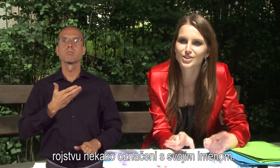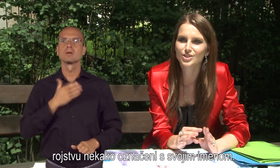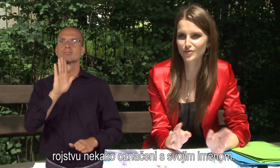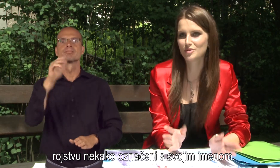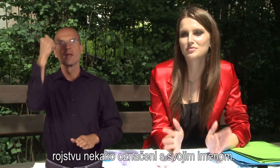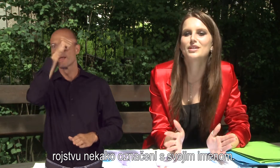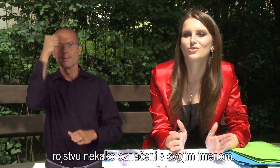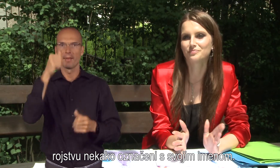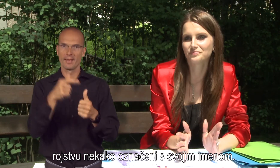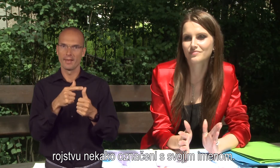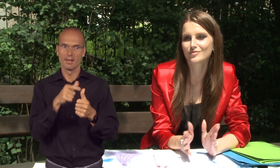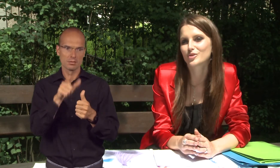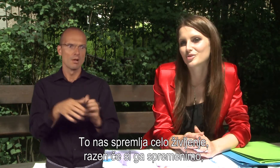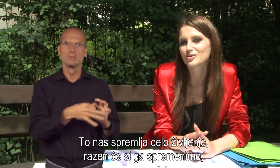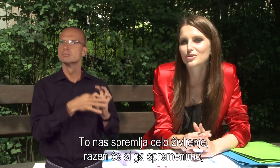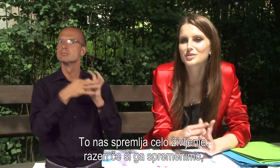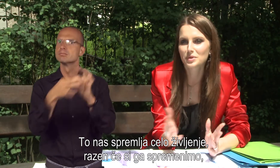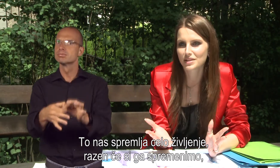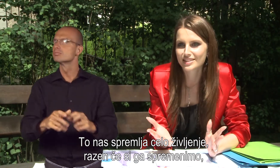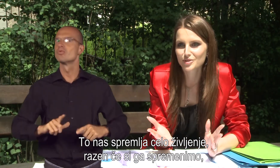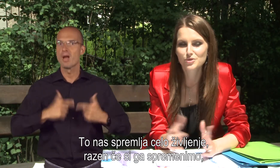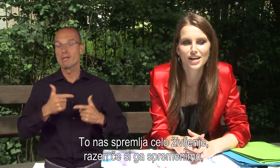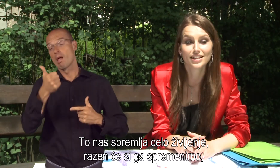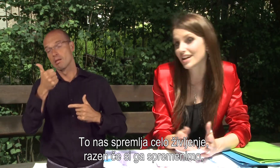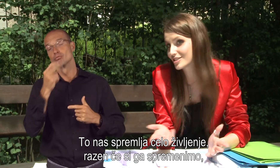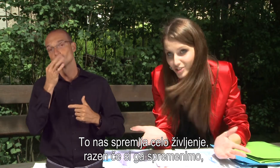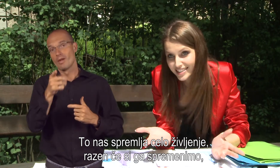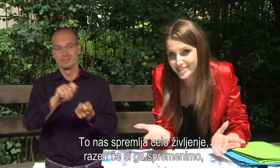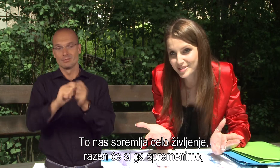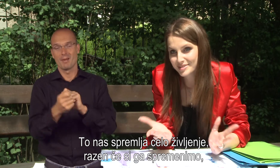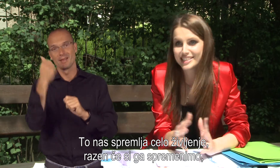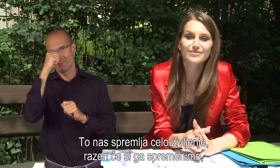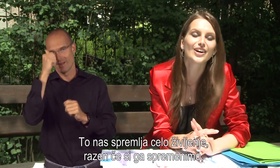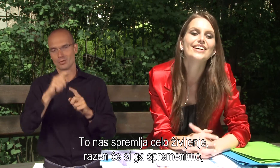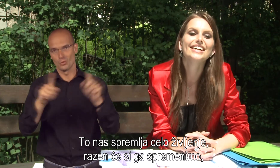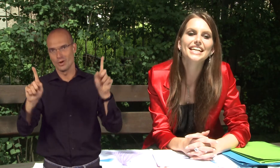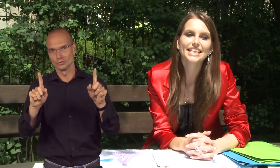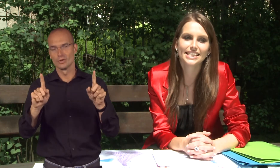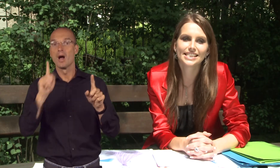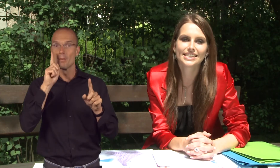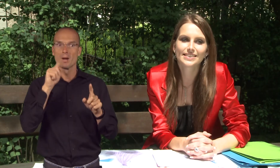označeni svojim imenom. To naspremlja celo življenje, razen če se ga spremenimo.